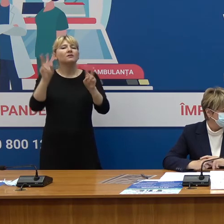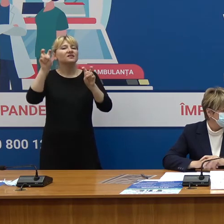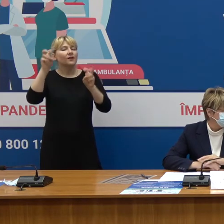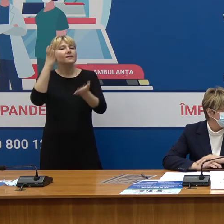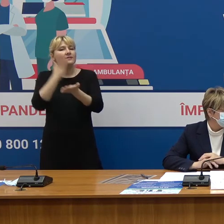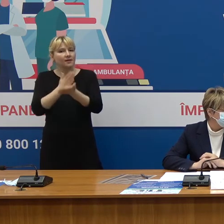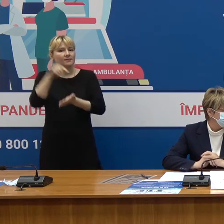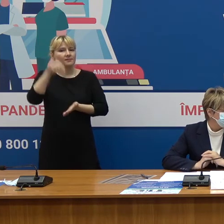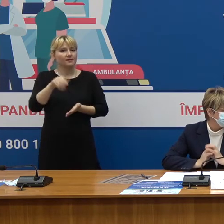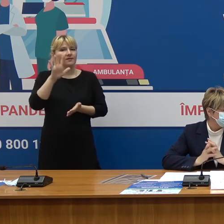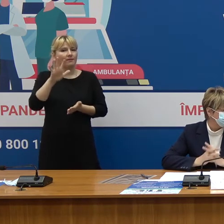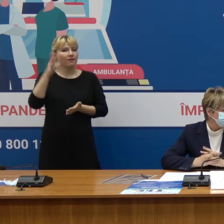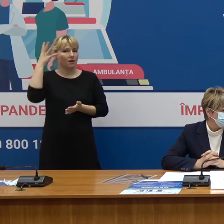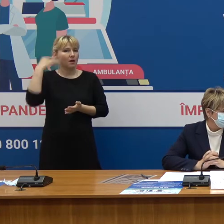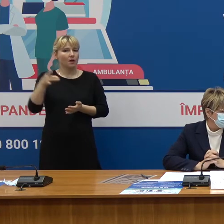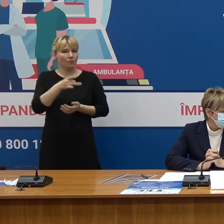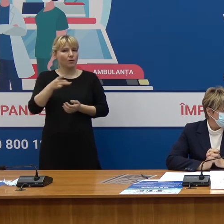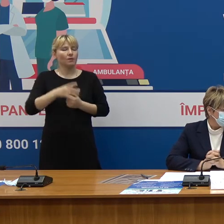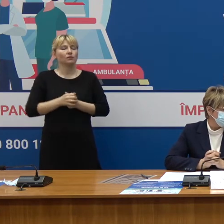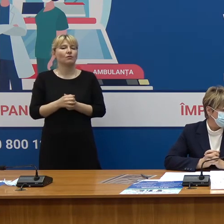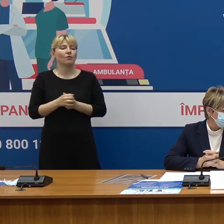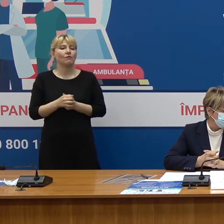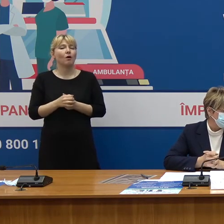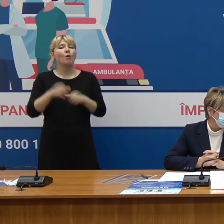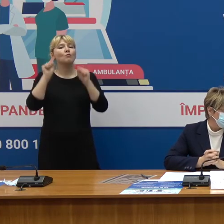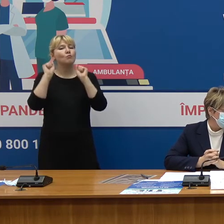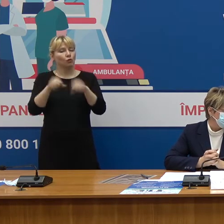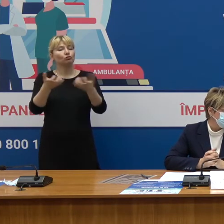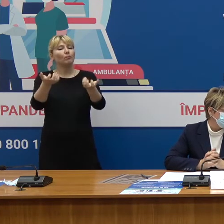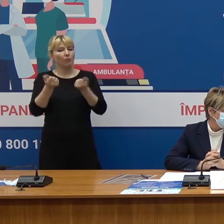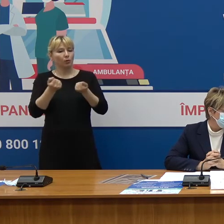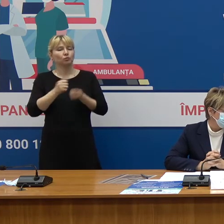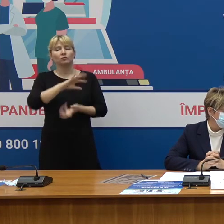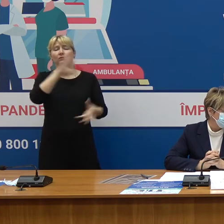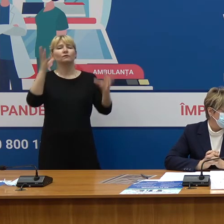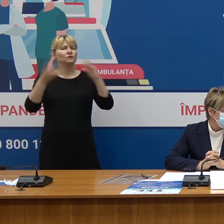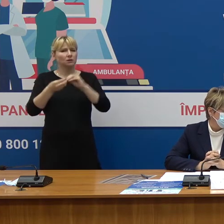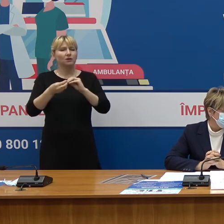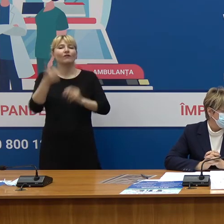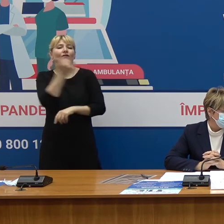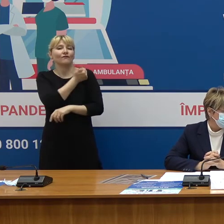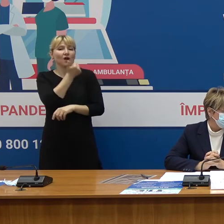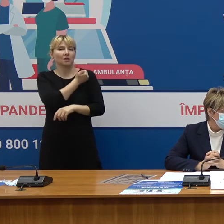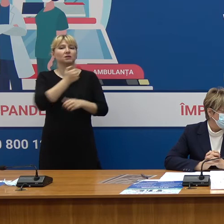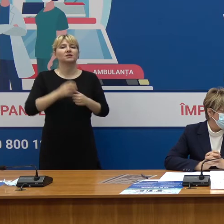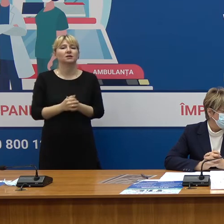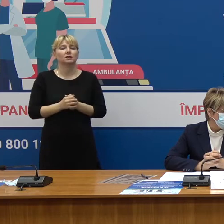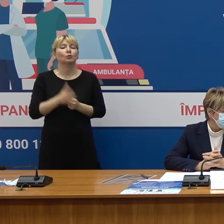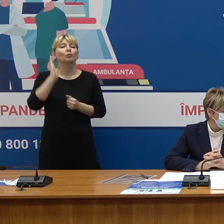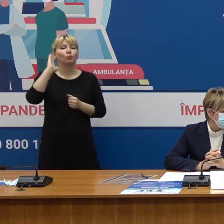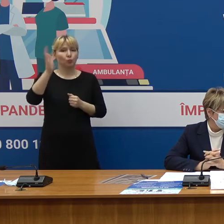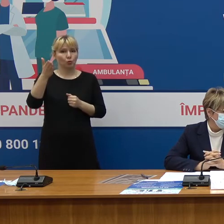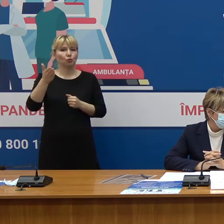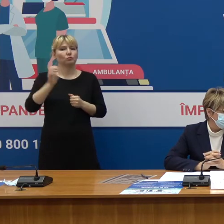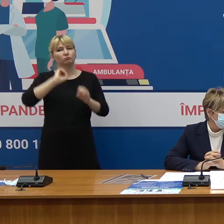care urmează a recepționate deci, în total, vor fi